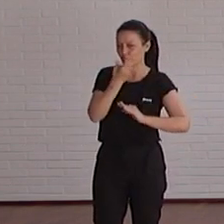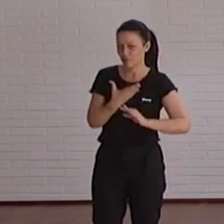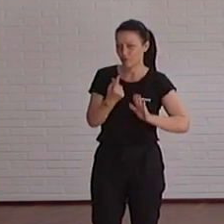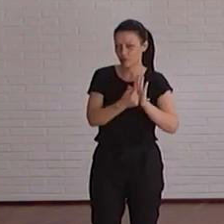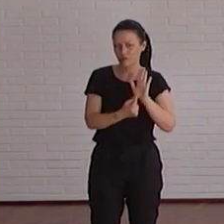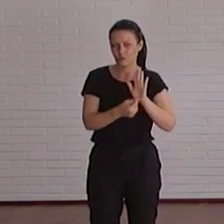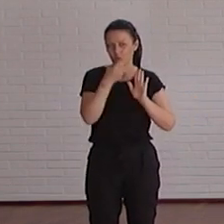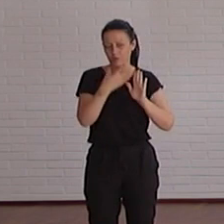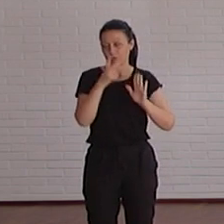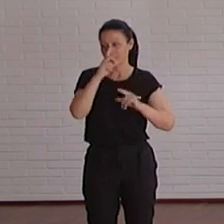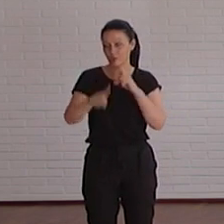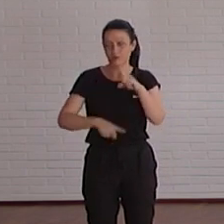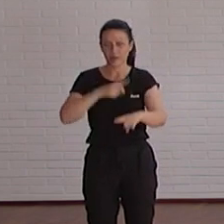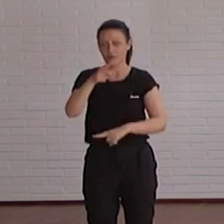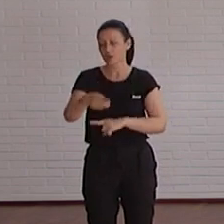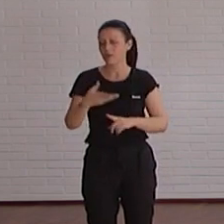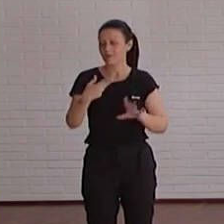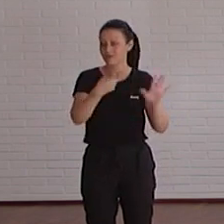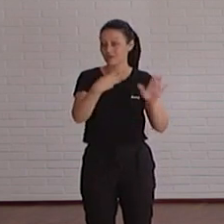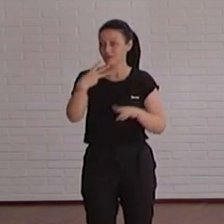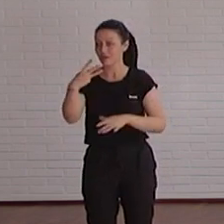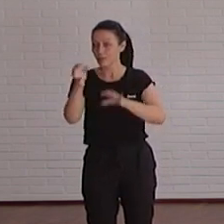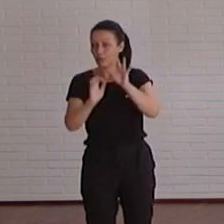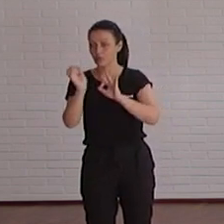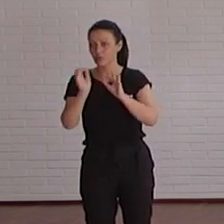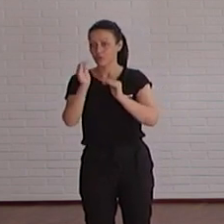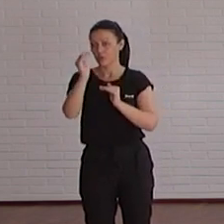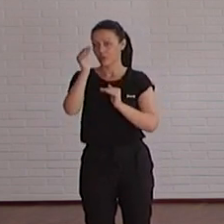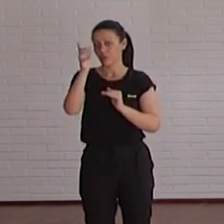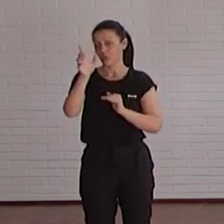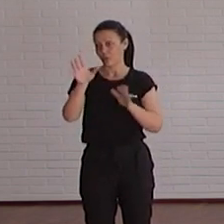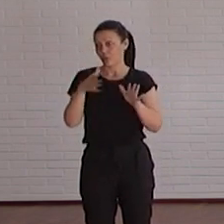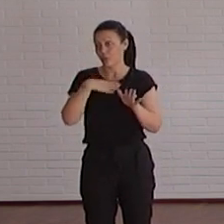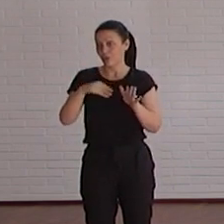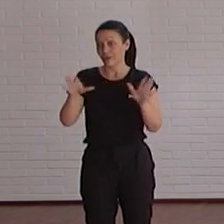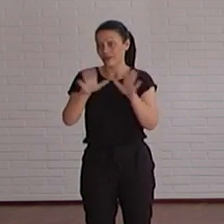ese sesenta y tres por ciento muy fácilmente puede llegar ya a casi casi el cien por cien.